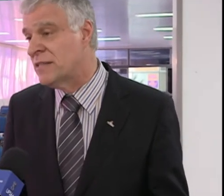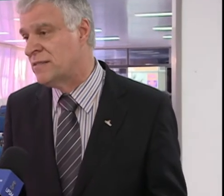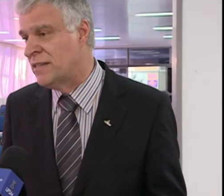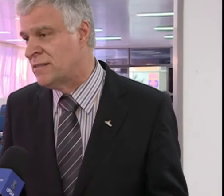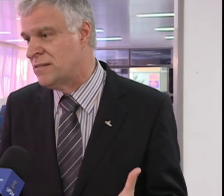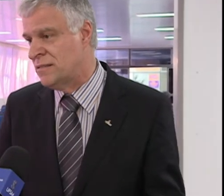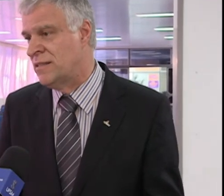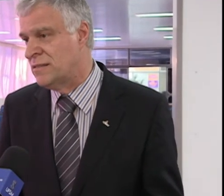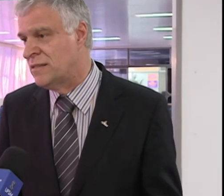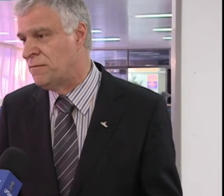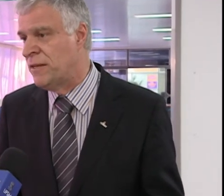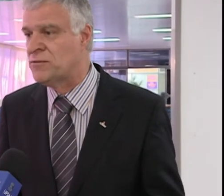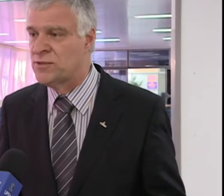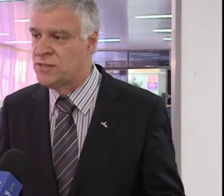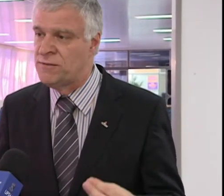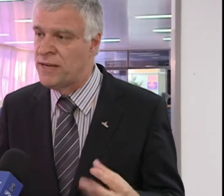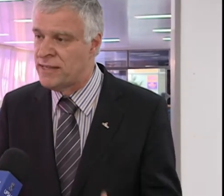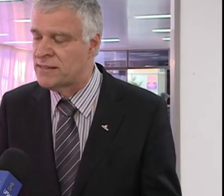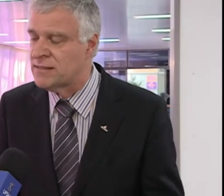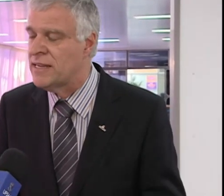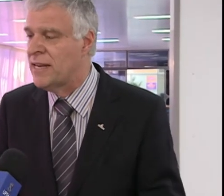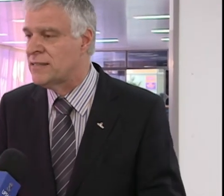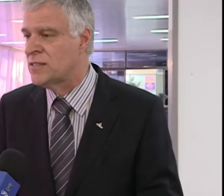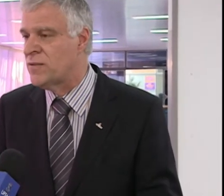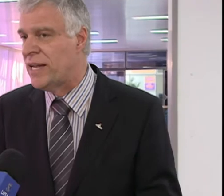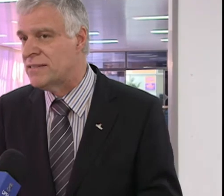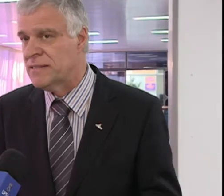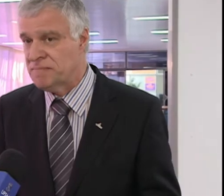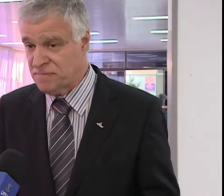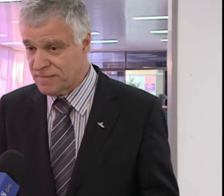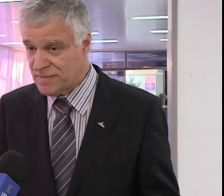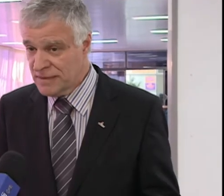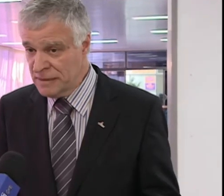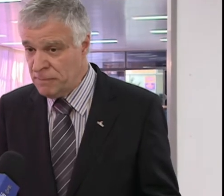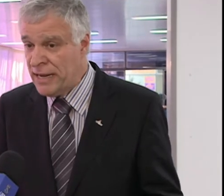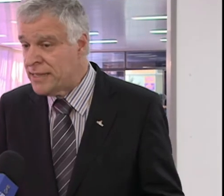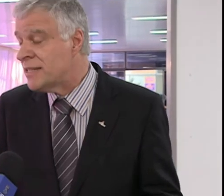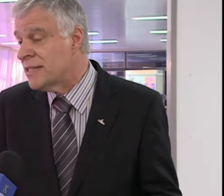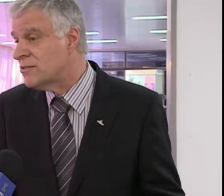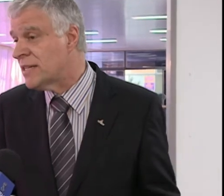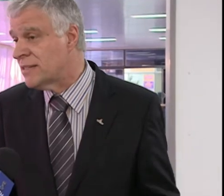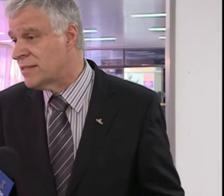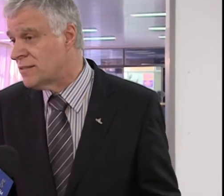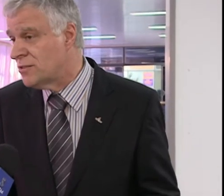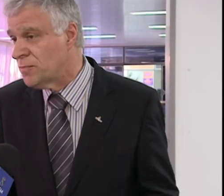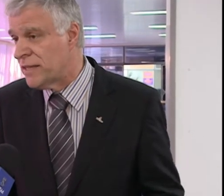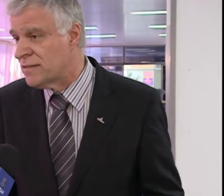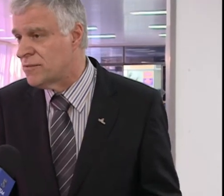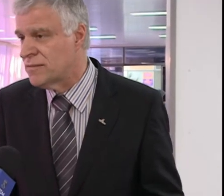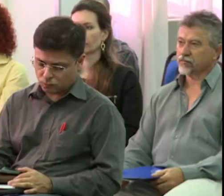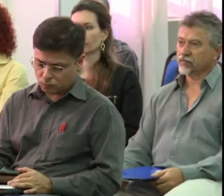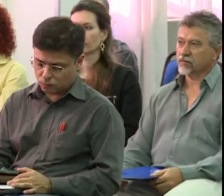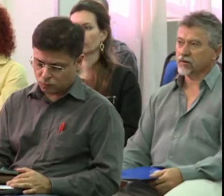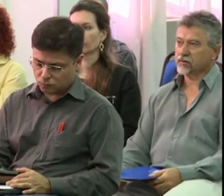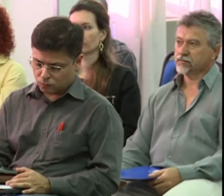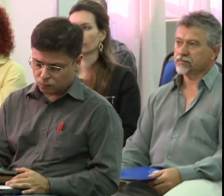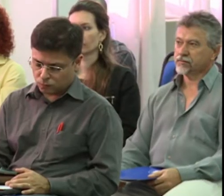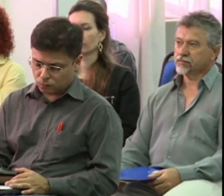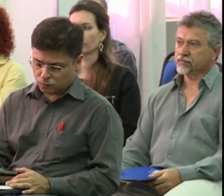esses defeitos, conseguir ver essas falhas para ir criando estratégias de superação. A programação da JAI